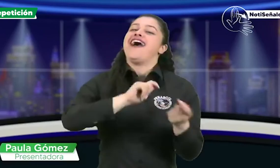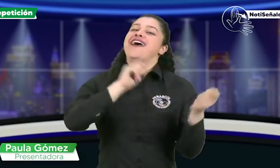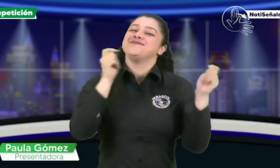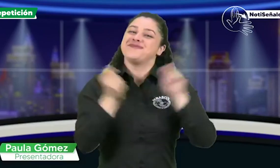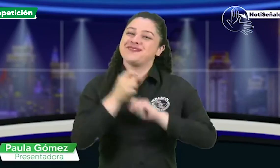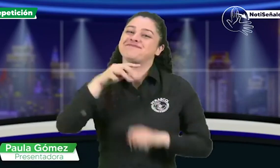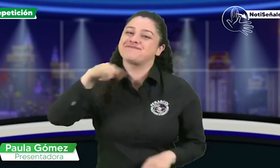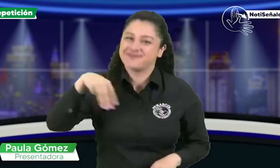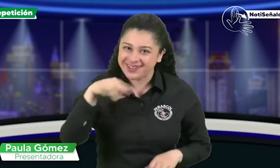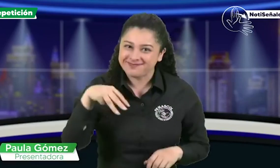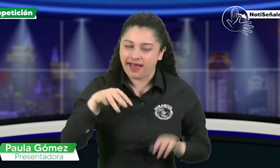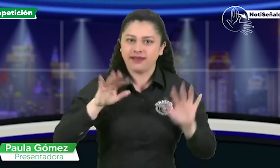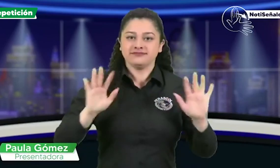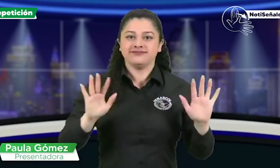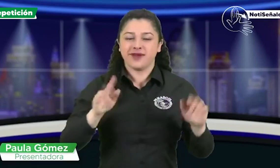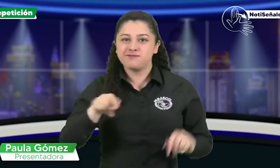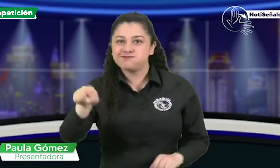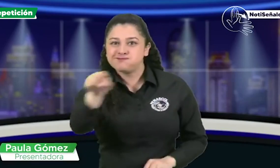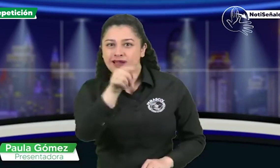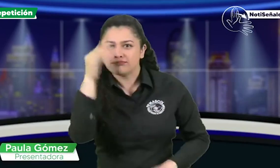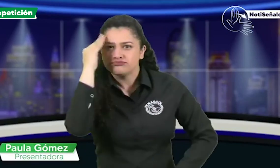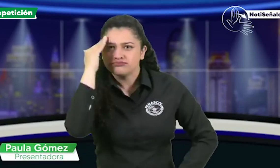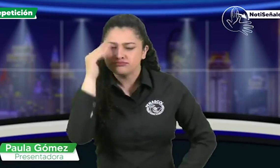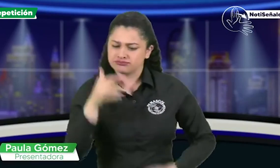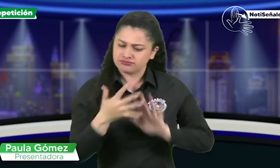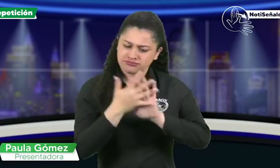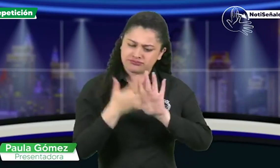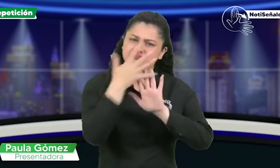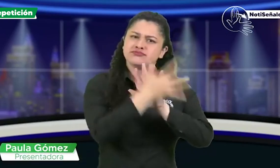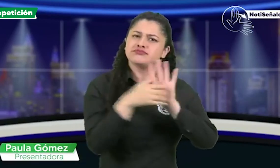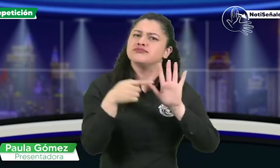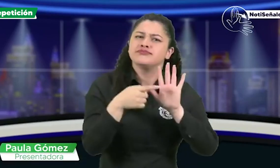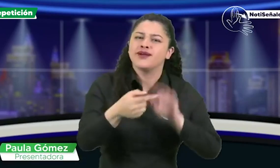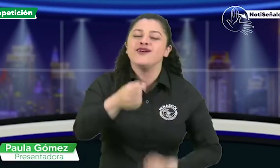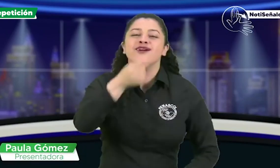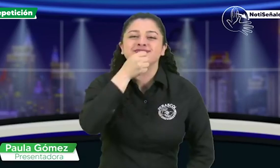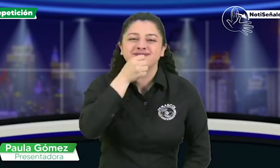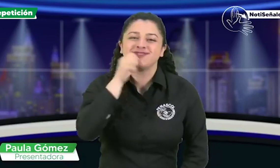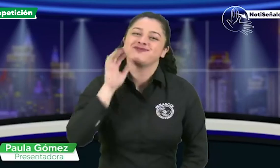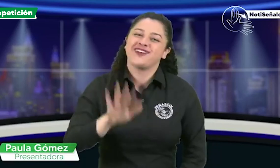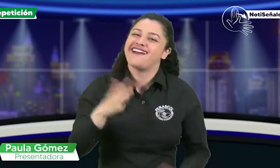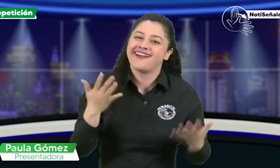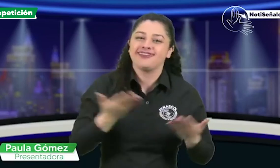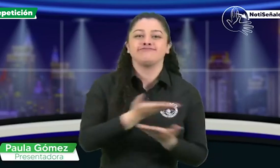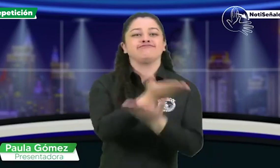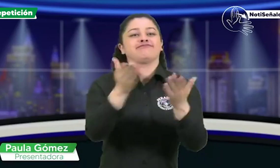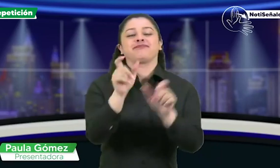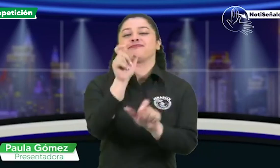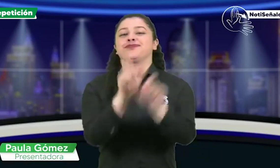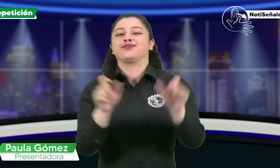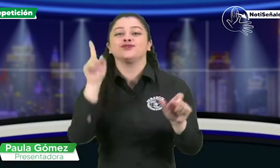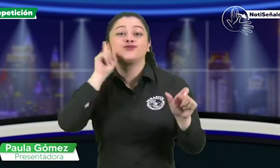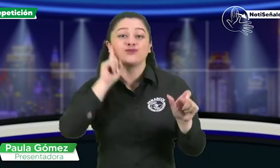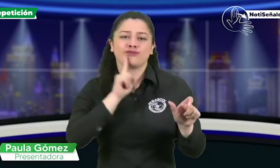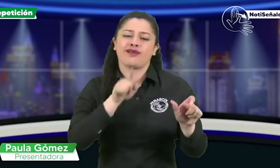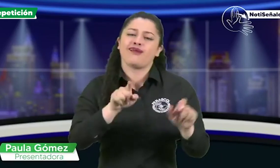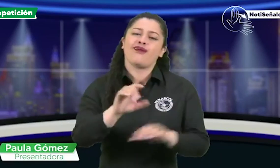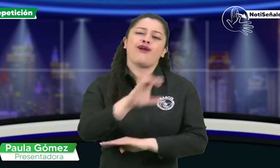Noticeñales ha cambiado de horario para los miércoles y los viernes, pero Noticeñales es el